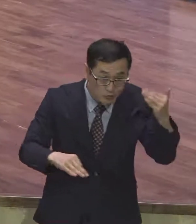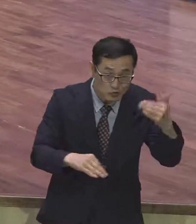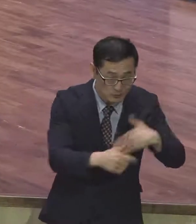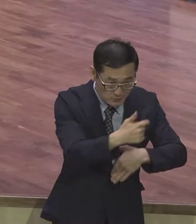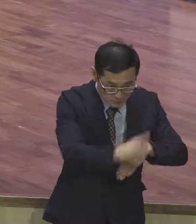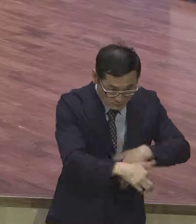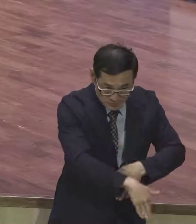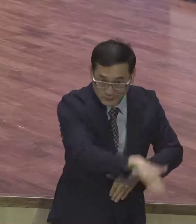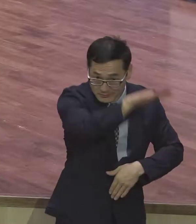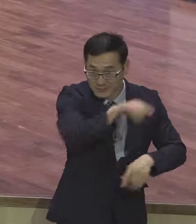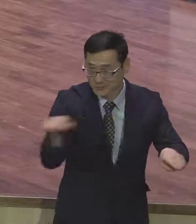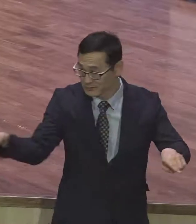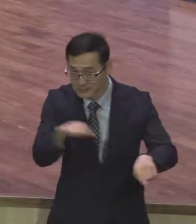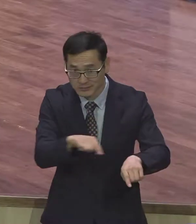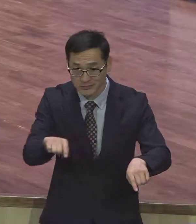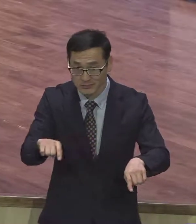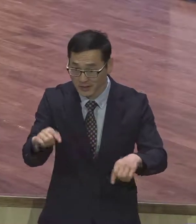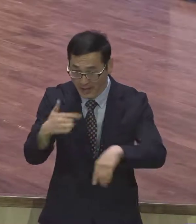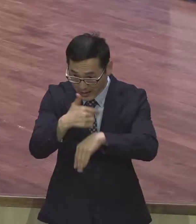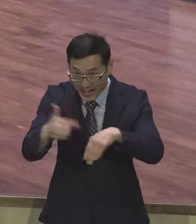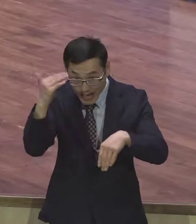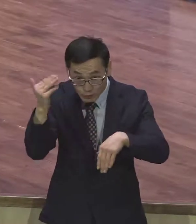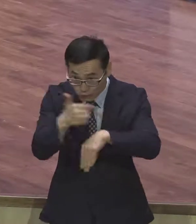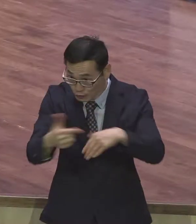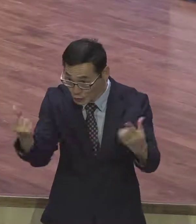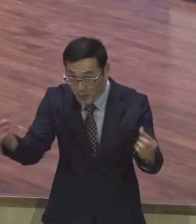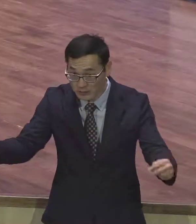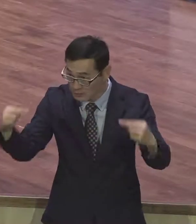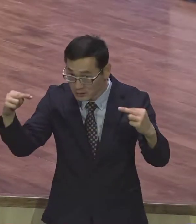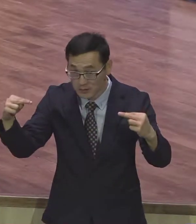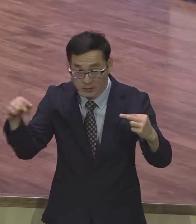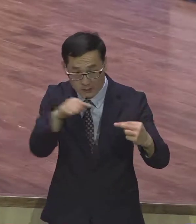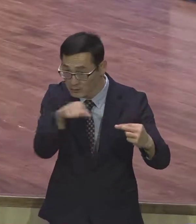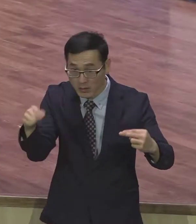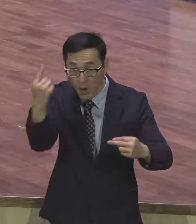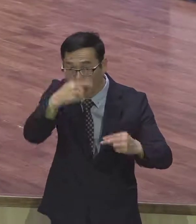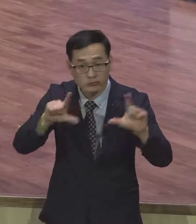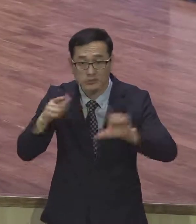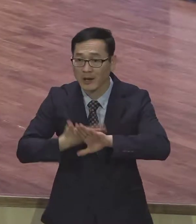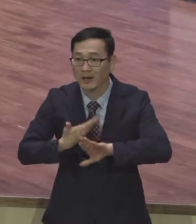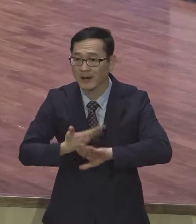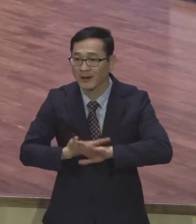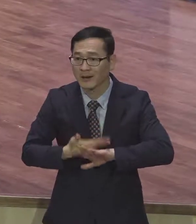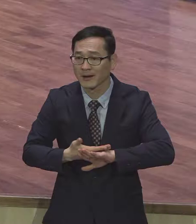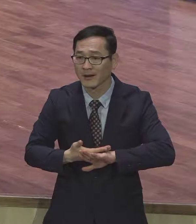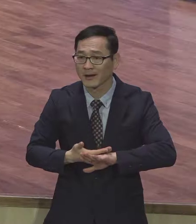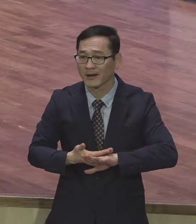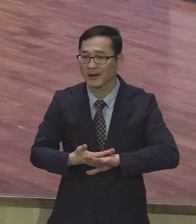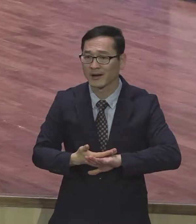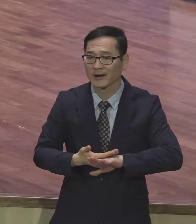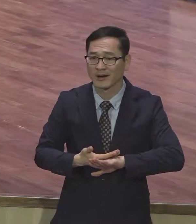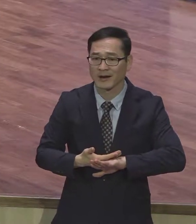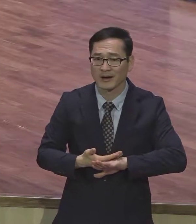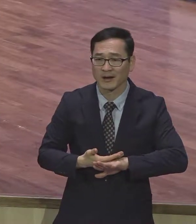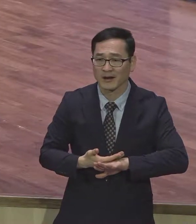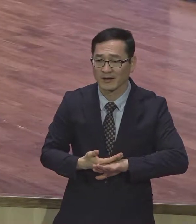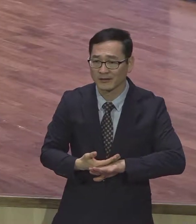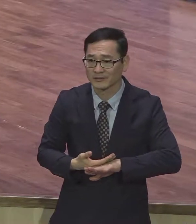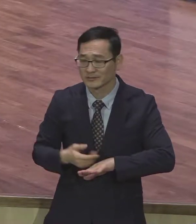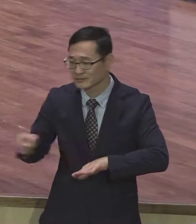색깔이고 똑같은 모습이 달라요. 아 끝이 않아요. 달라 다릅니다. 뭔가 이게 막힌 게 없어요. 눈치